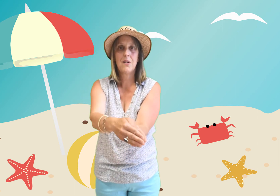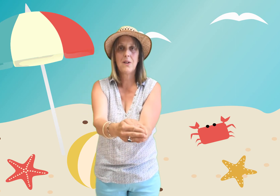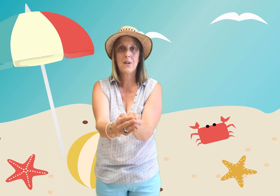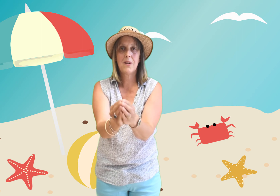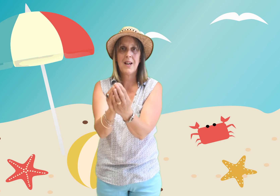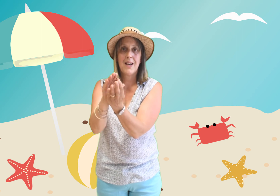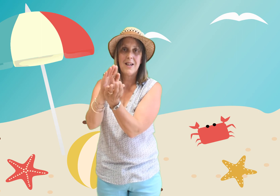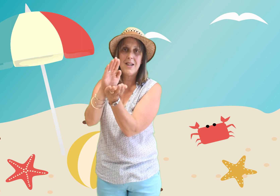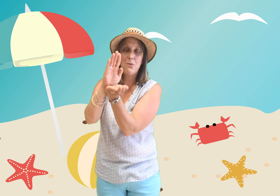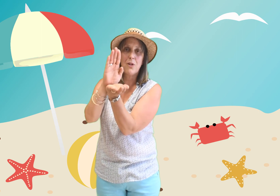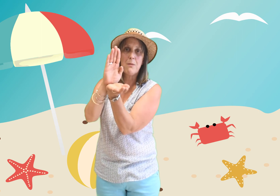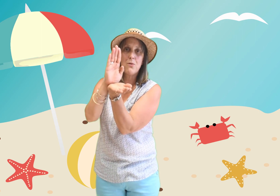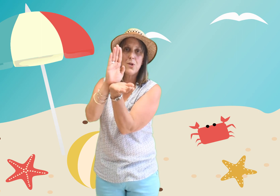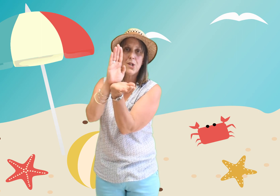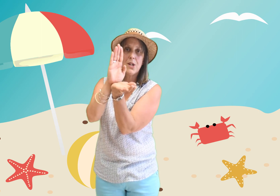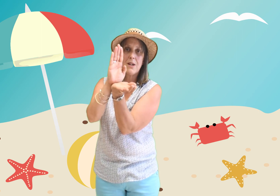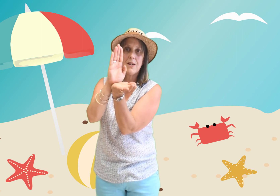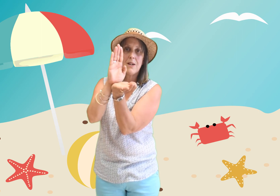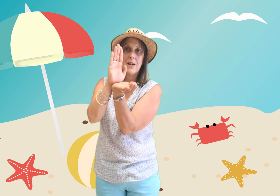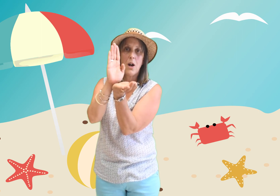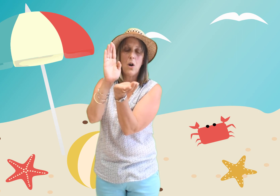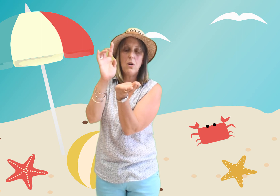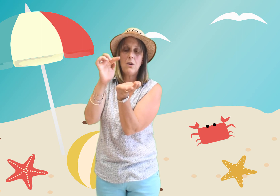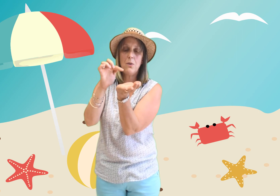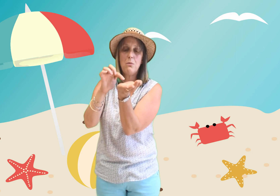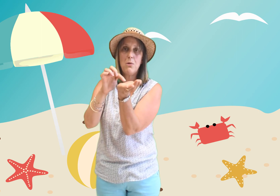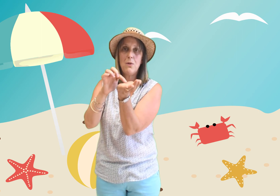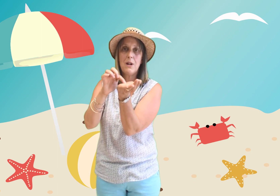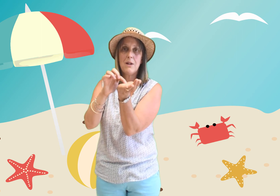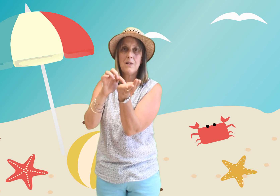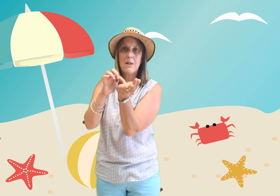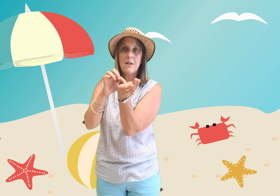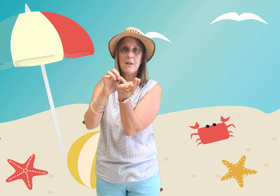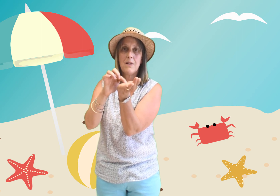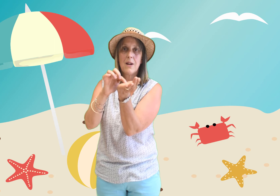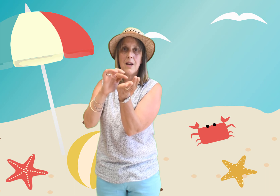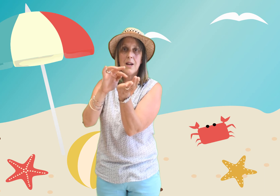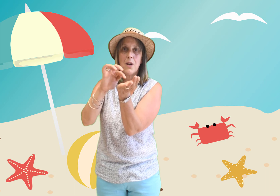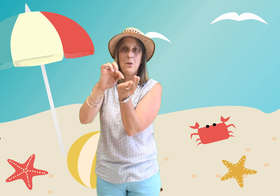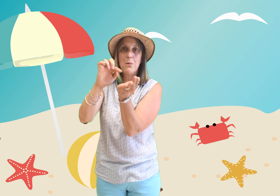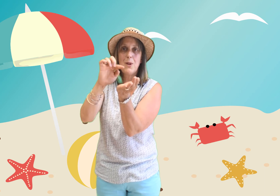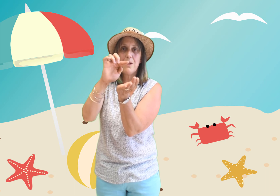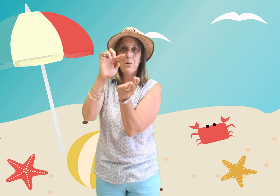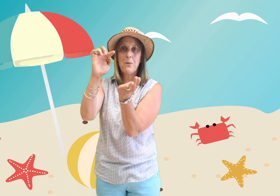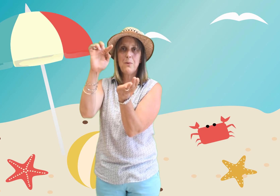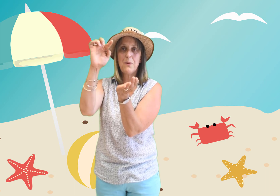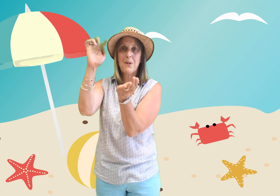il ouvre la bouche oh une bulle une bulle qui monte